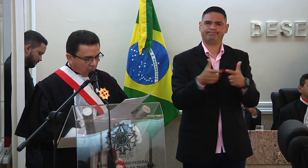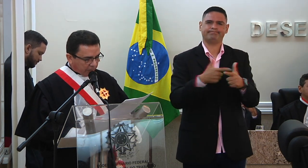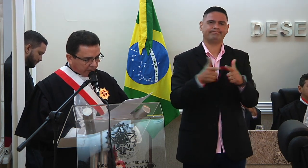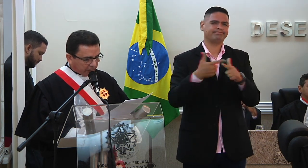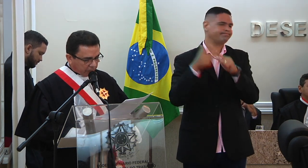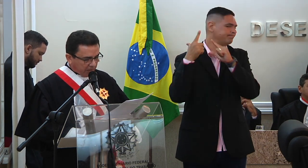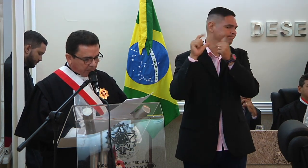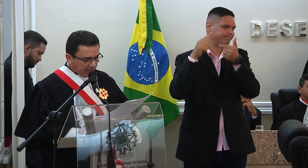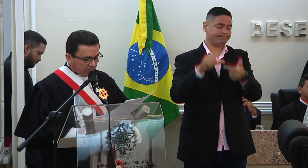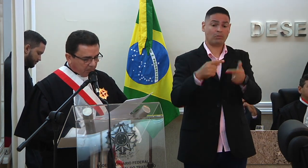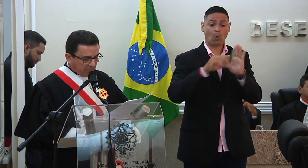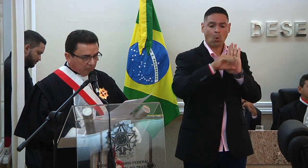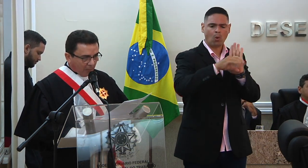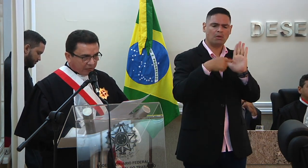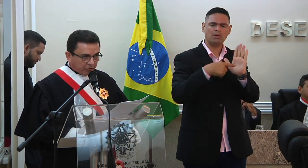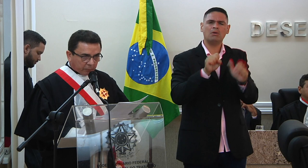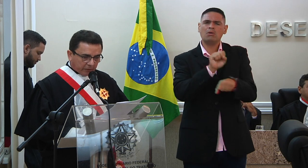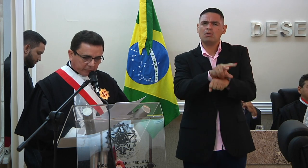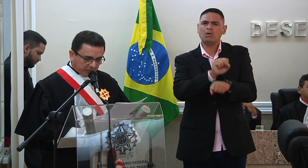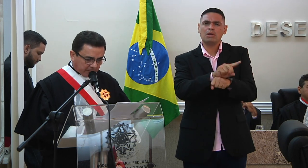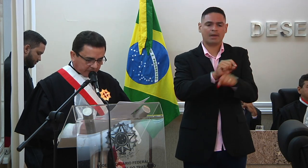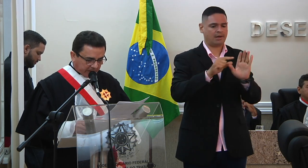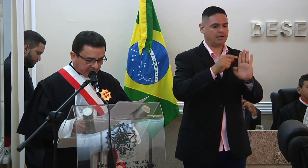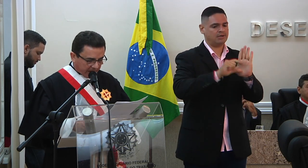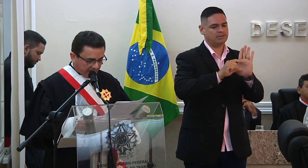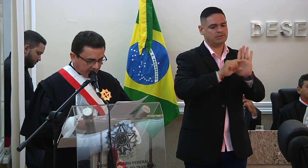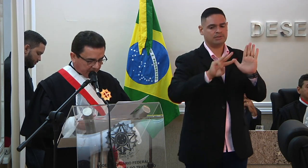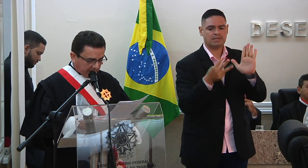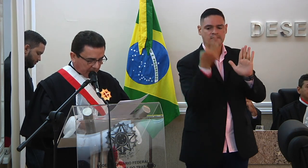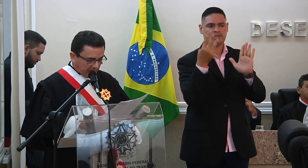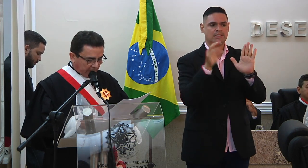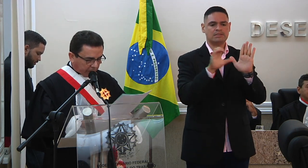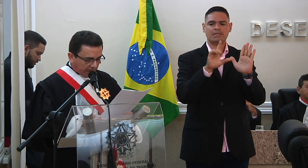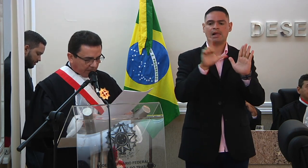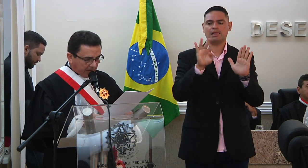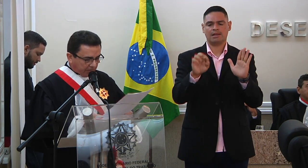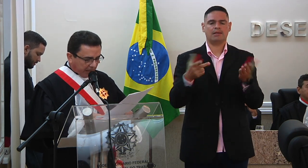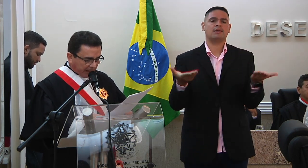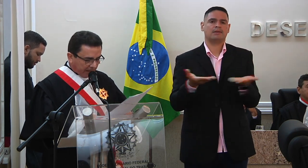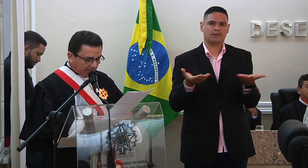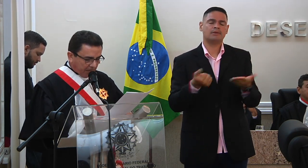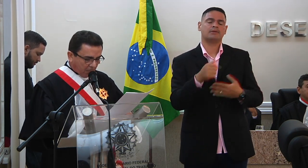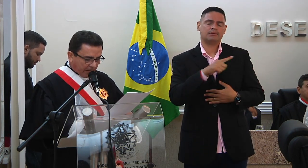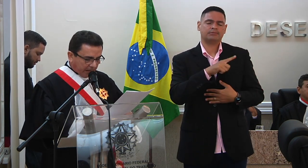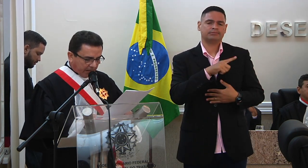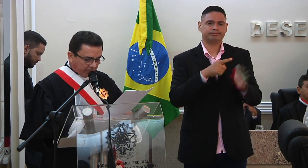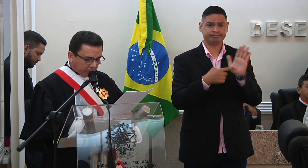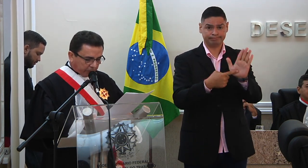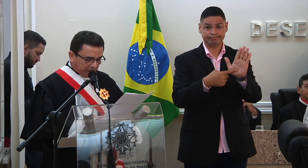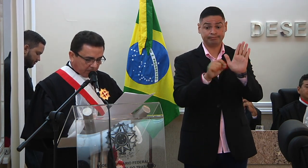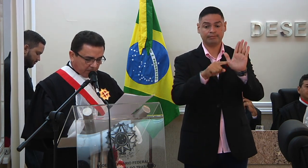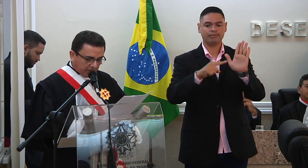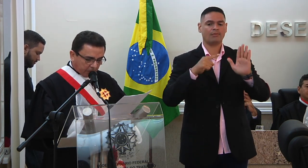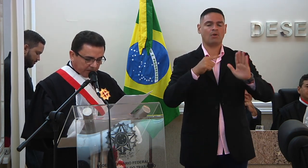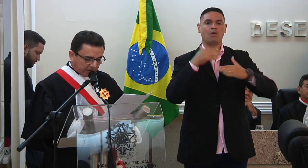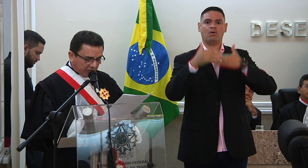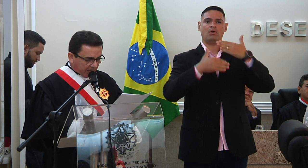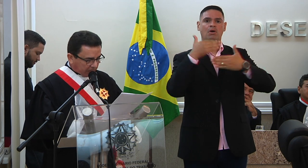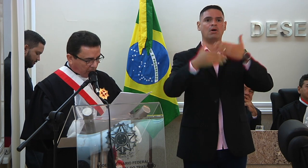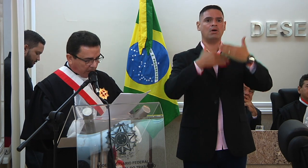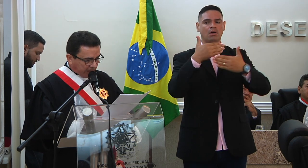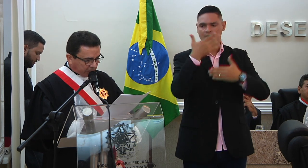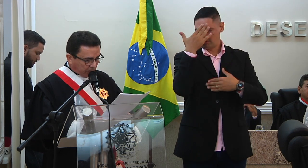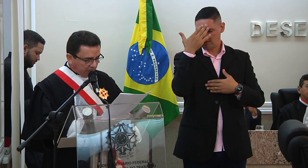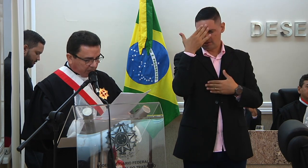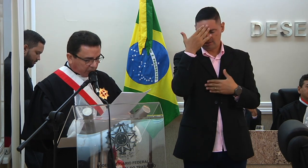do conceito de emprego do artigo terceiro da CLT isso também implica uma evolução do